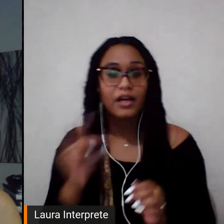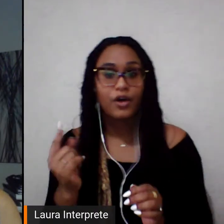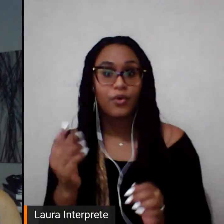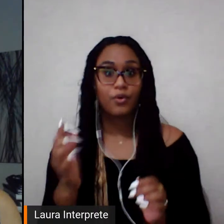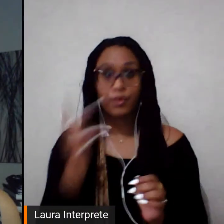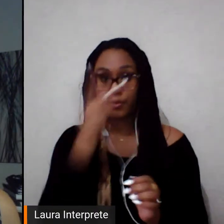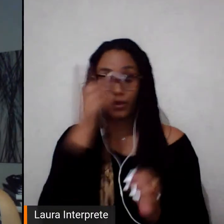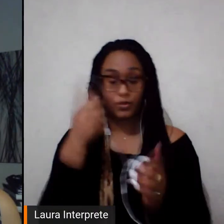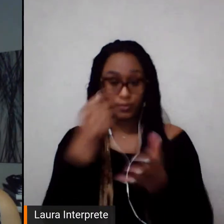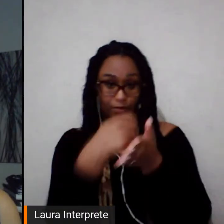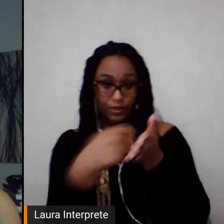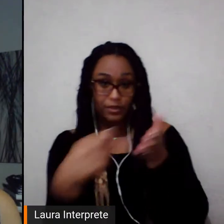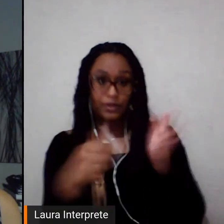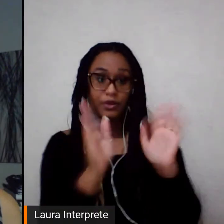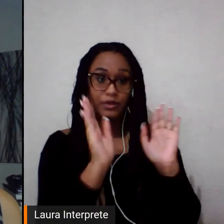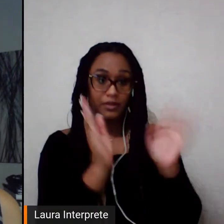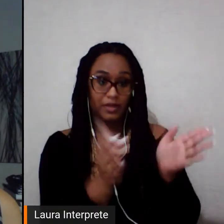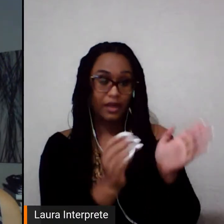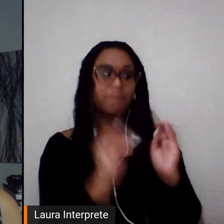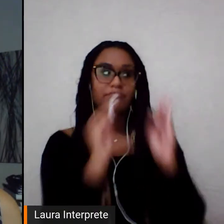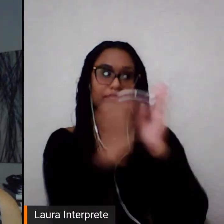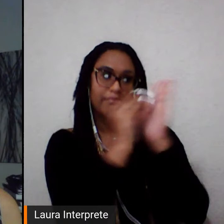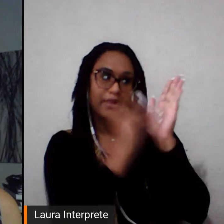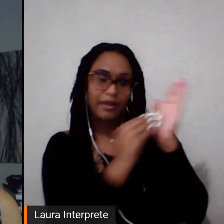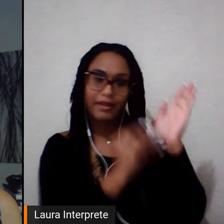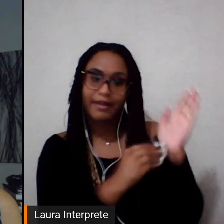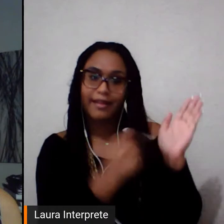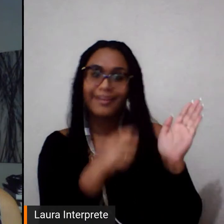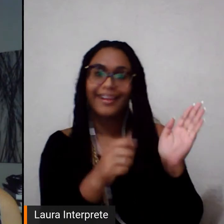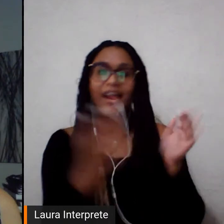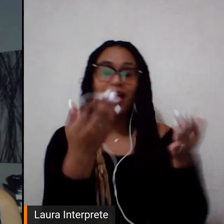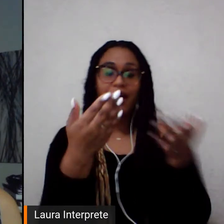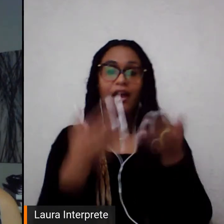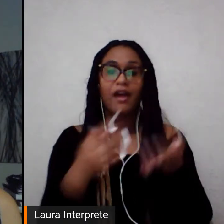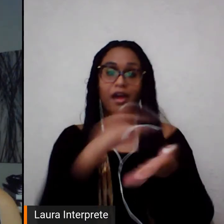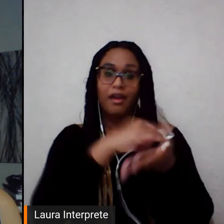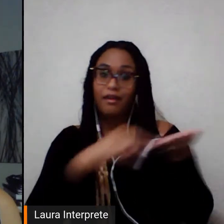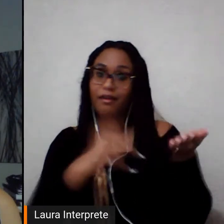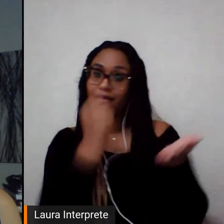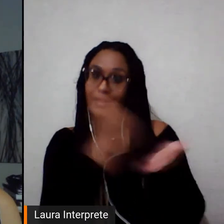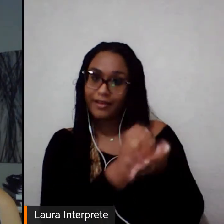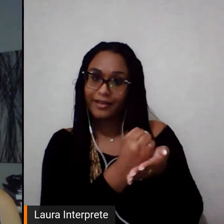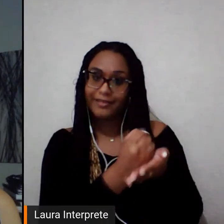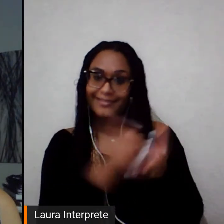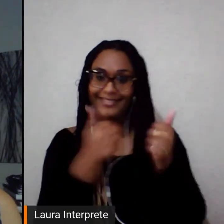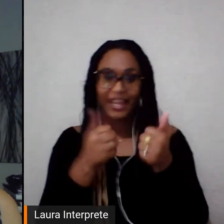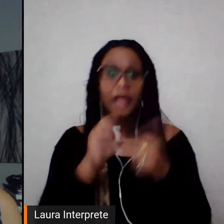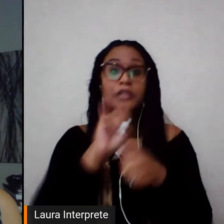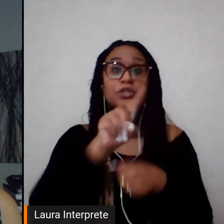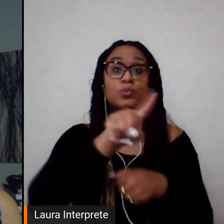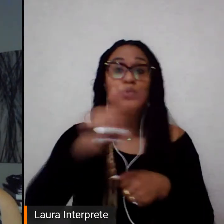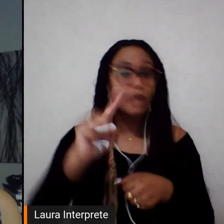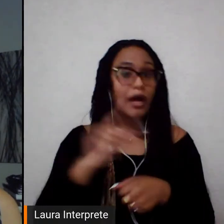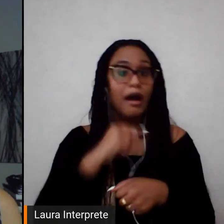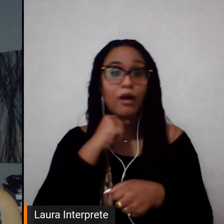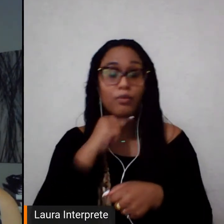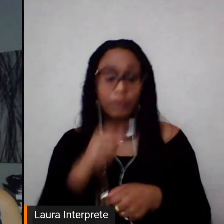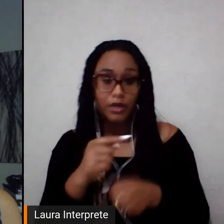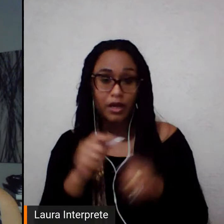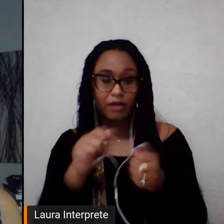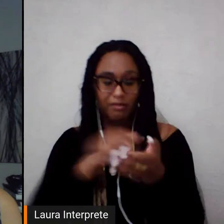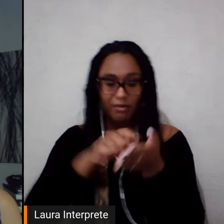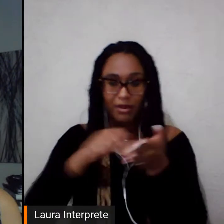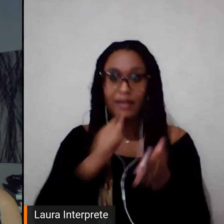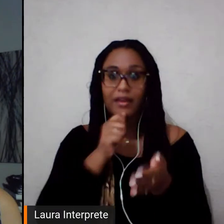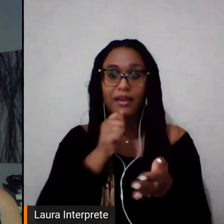inscreverem no Simpla, inscrevam-se. Então, se você não se inscreveu ainda, acesse o link do Simpla, que está no chat,